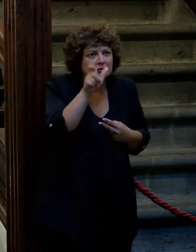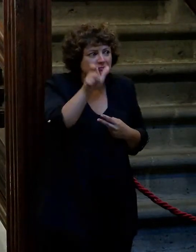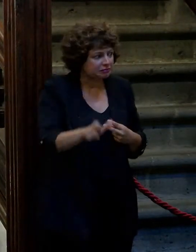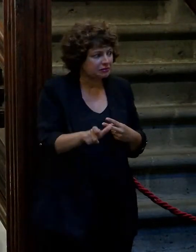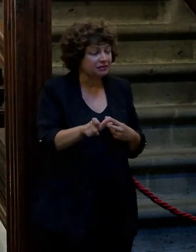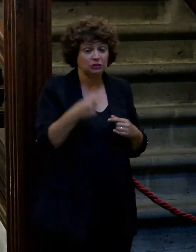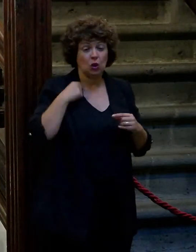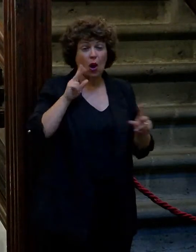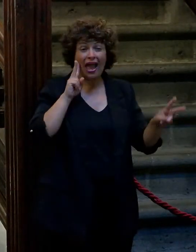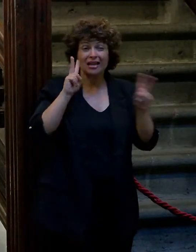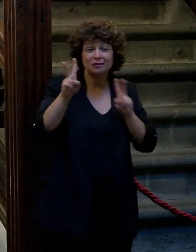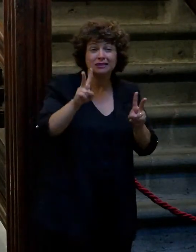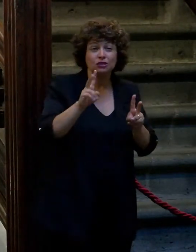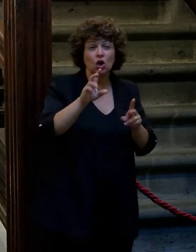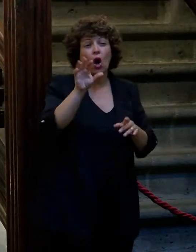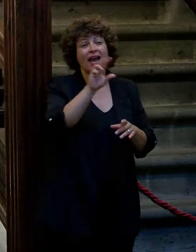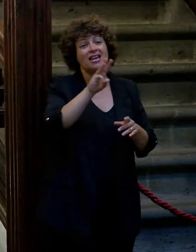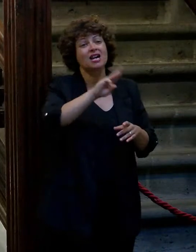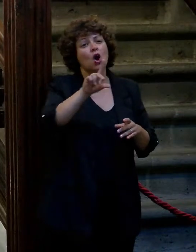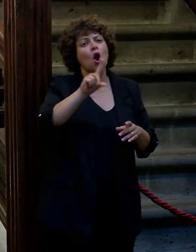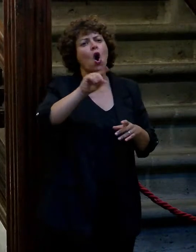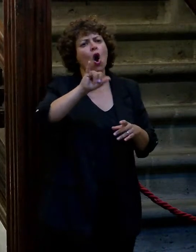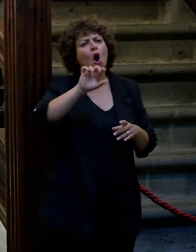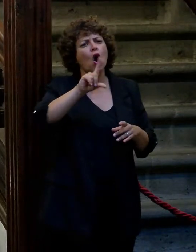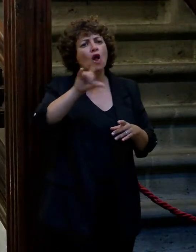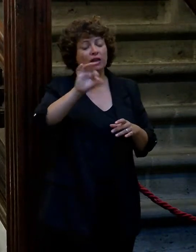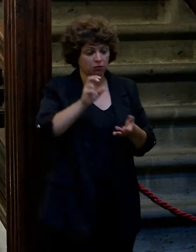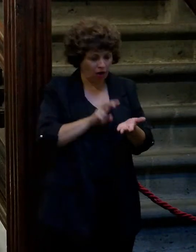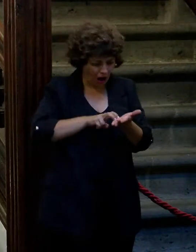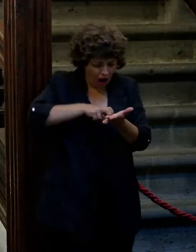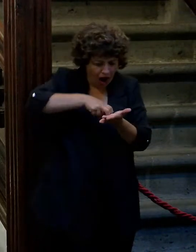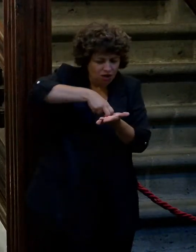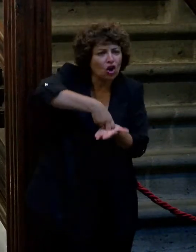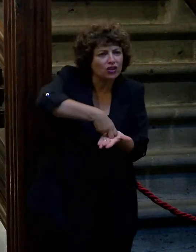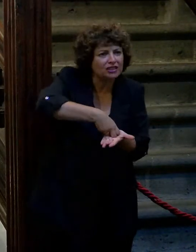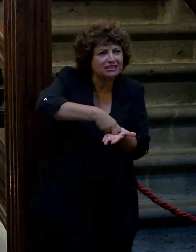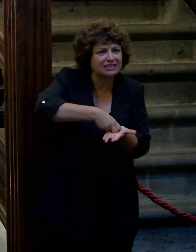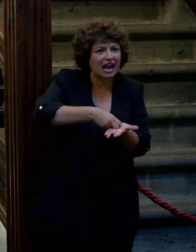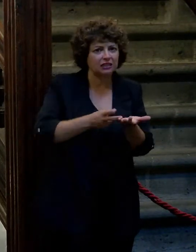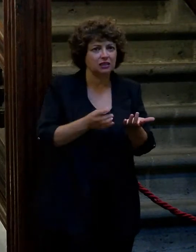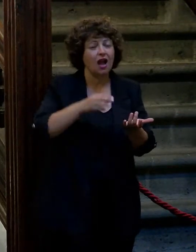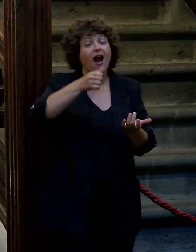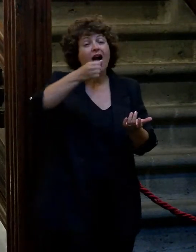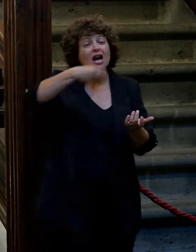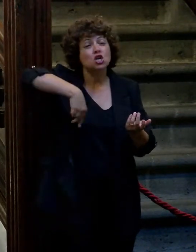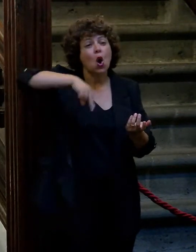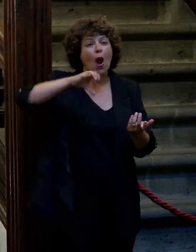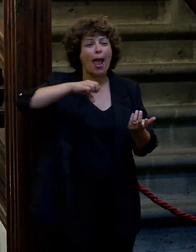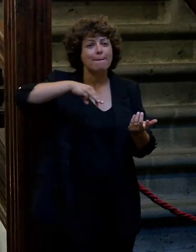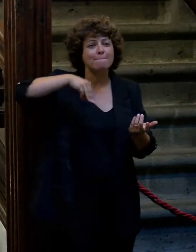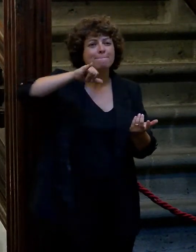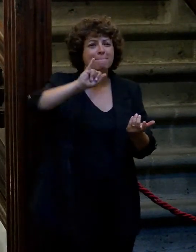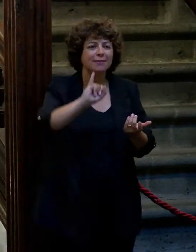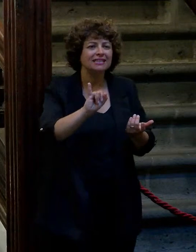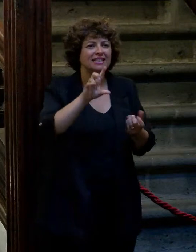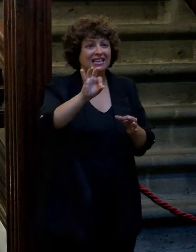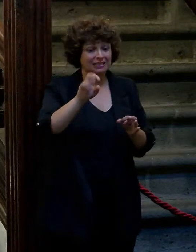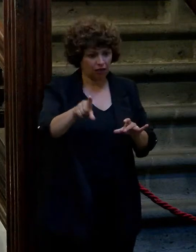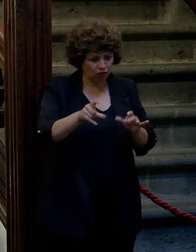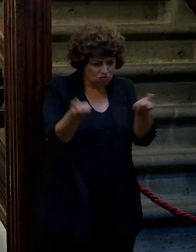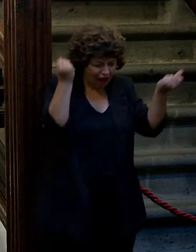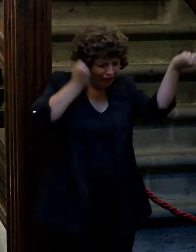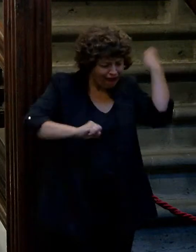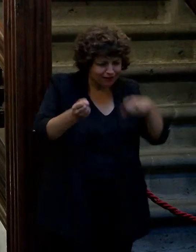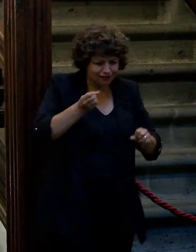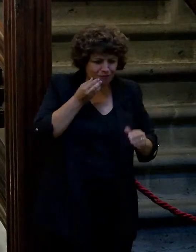Hollywood y he visto actrices y actores grandísimos arrodillarse a Noemi Bates que es una bestia y entonces la